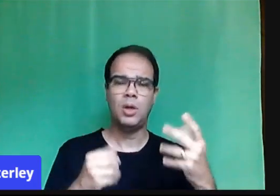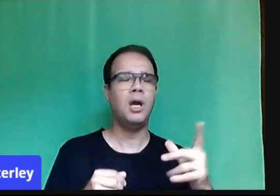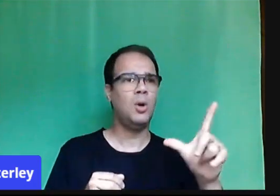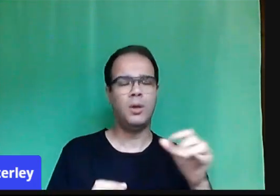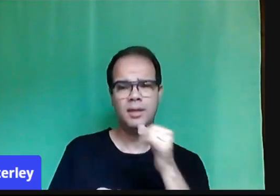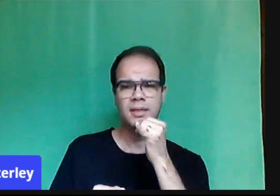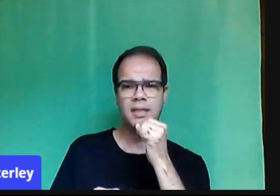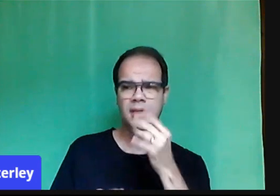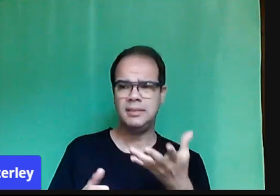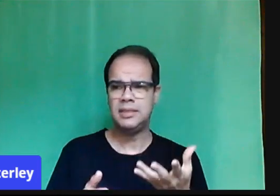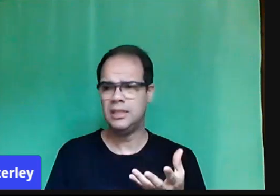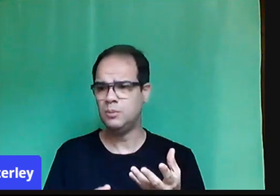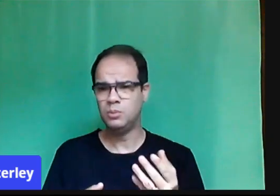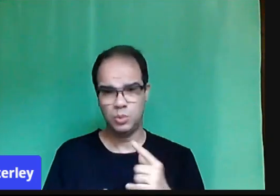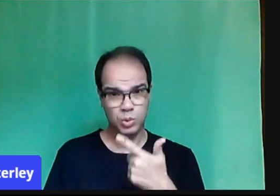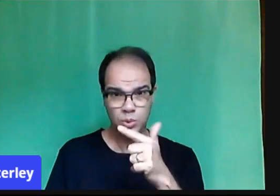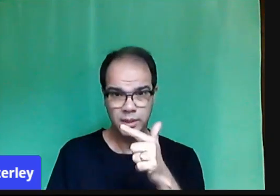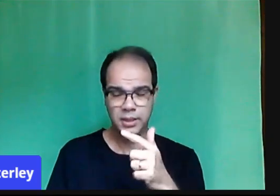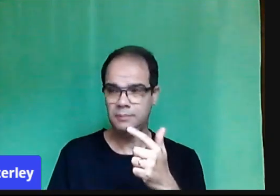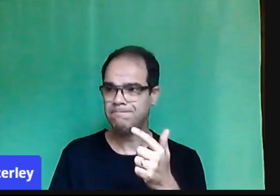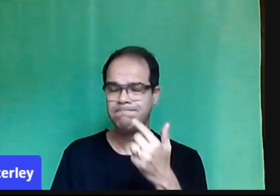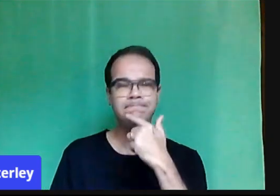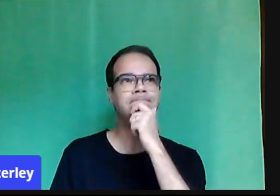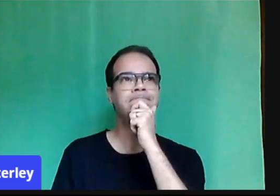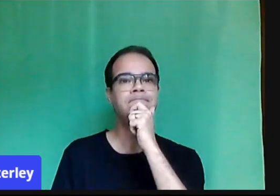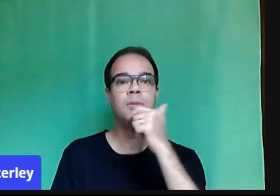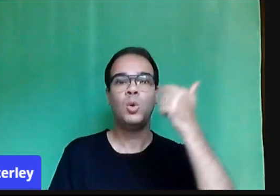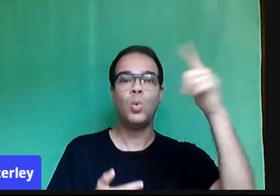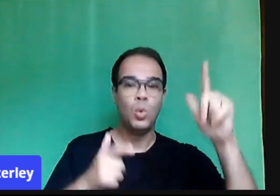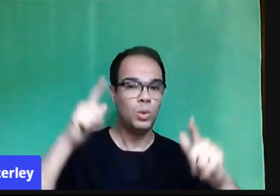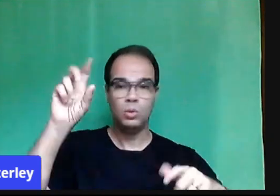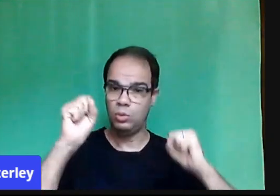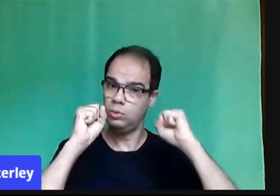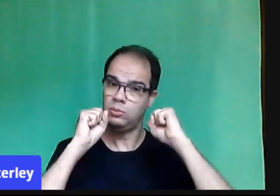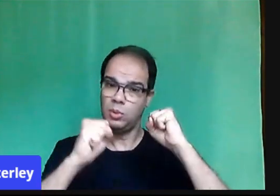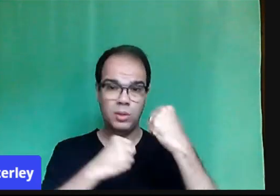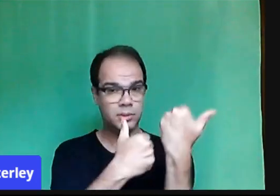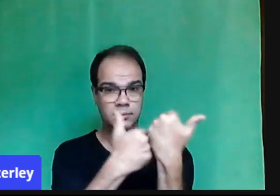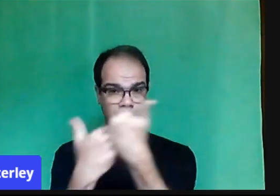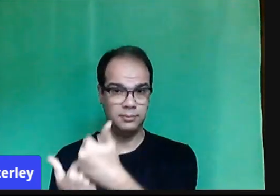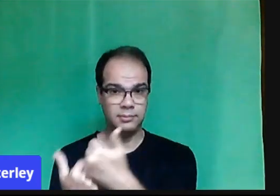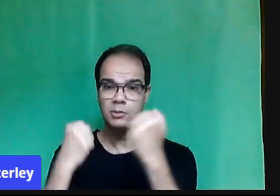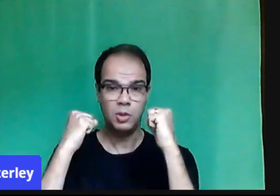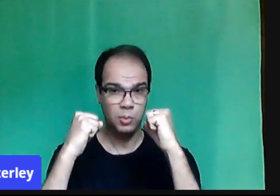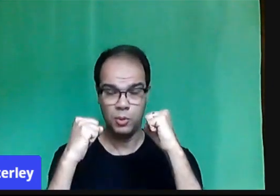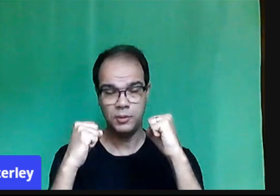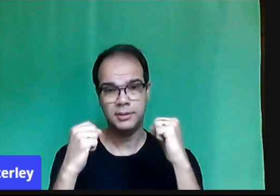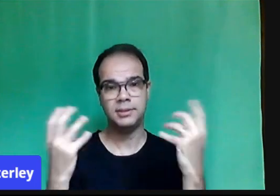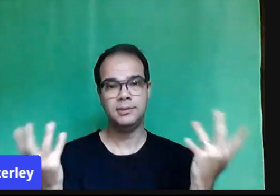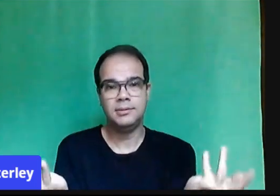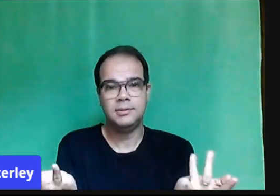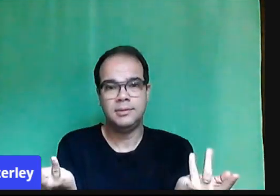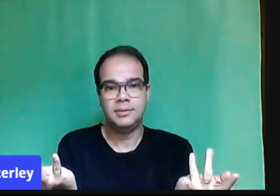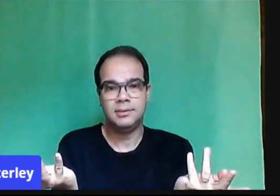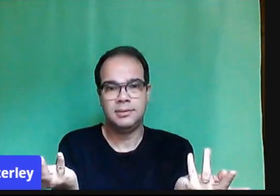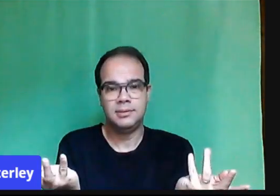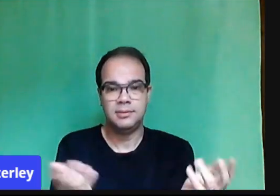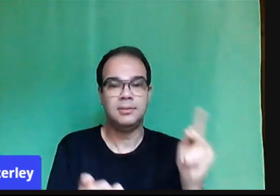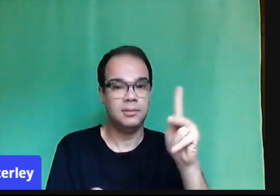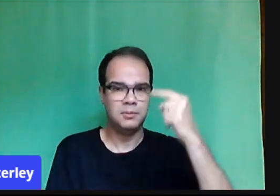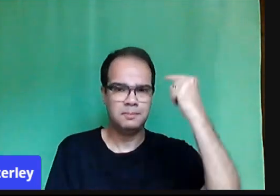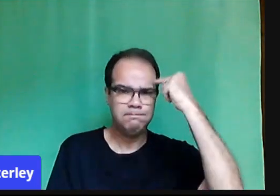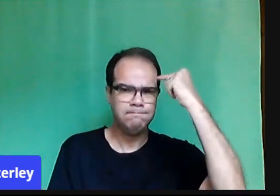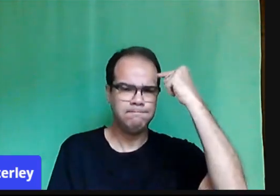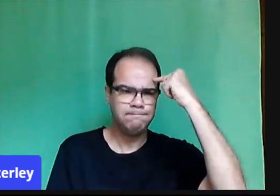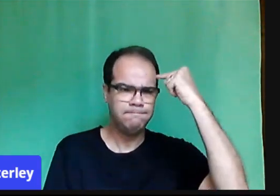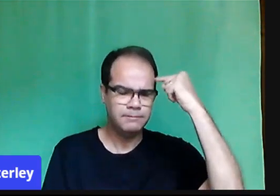professora? Eu acho que essas questões precisam ser tratadas nesses materiais, né, Luiz? Como você tem colocado. A gente tem acompanhado também